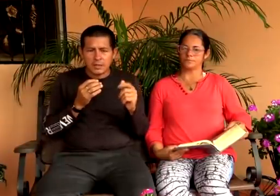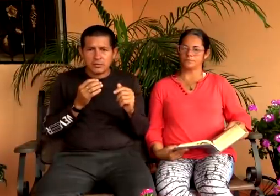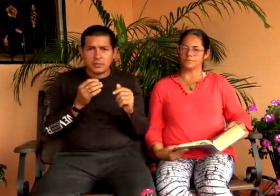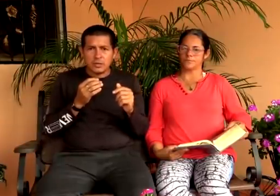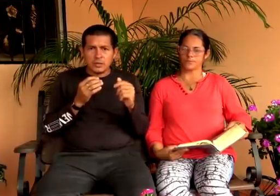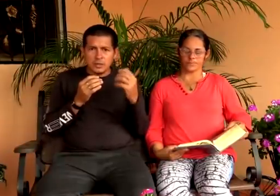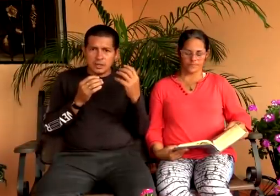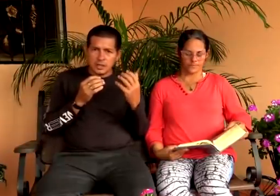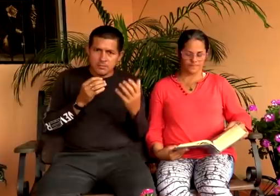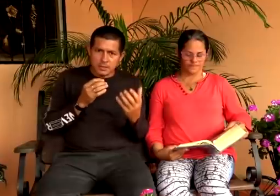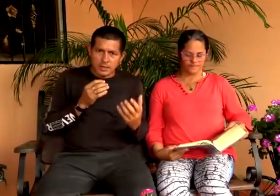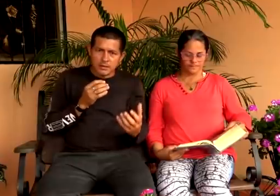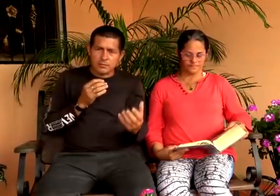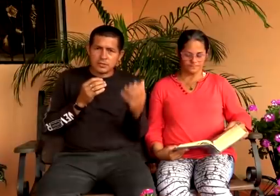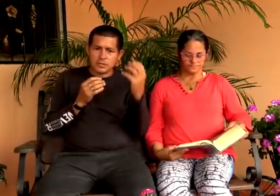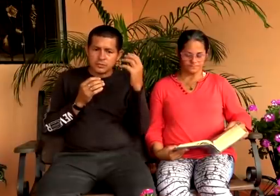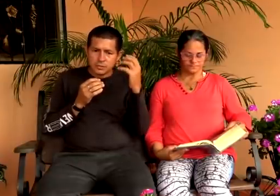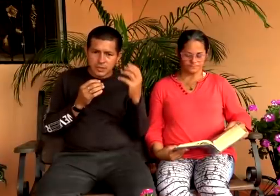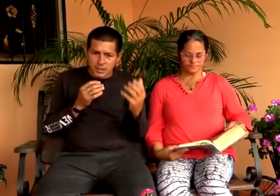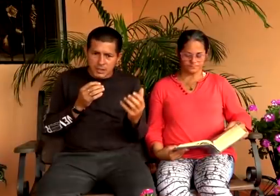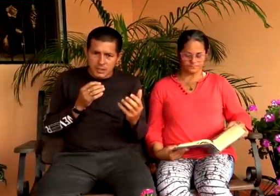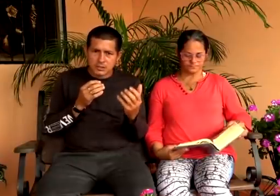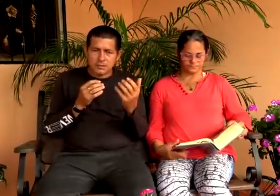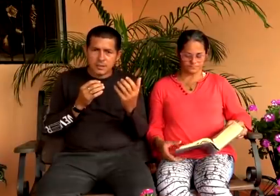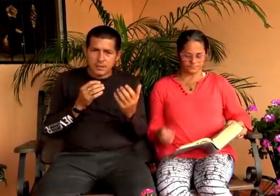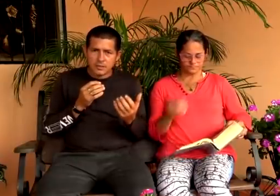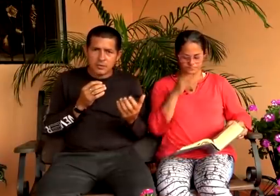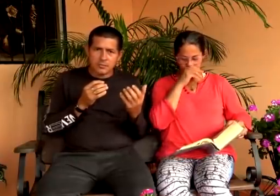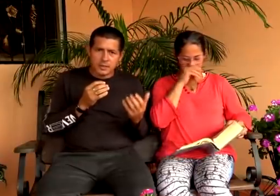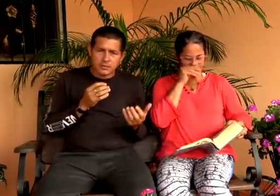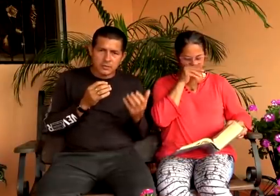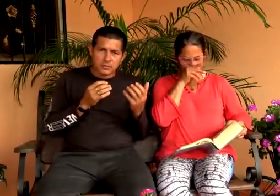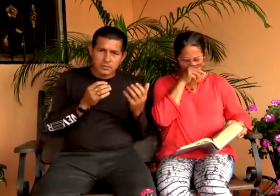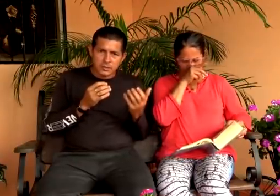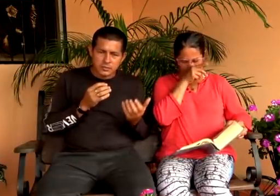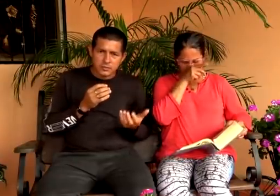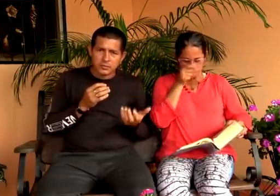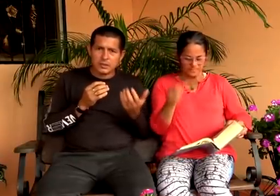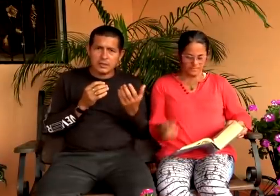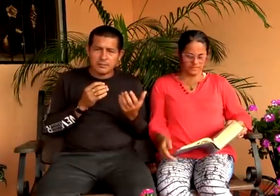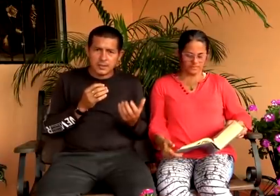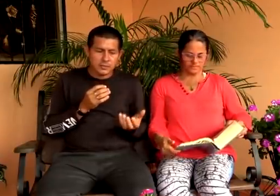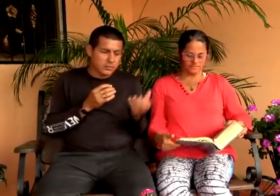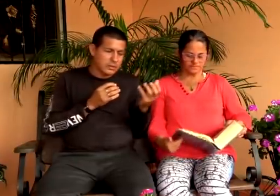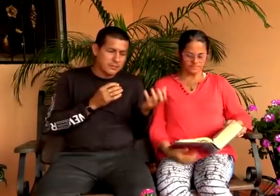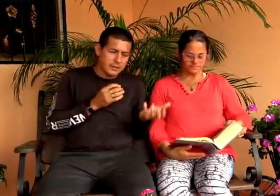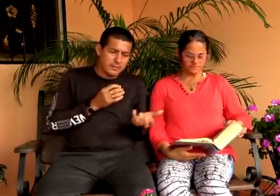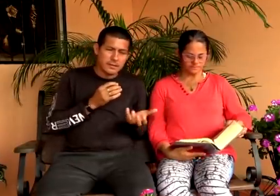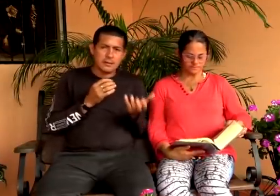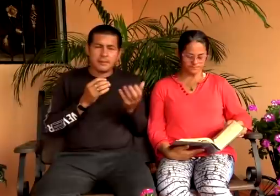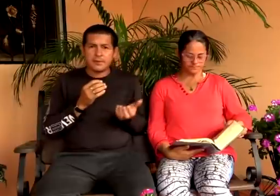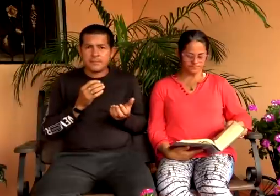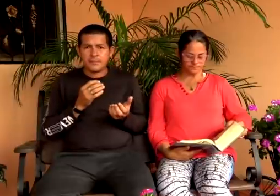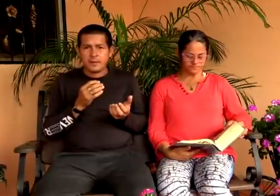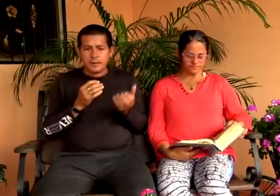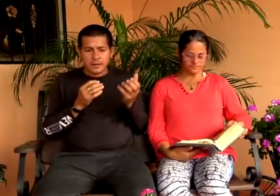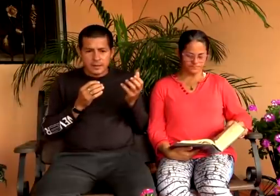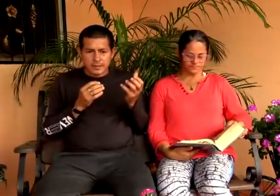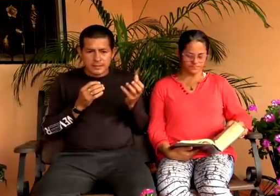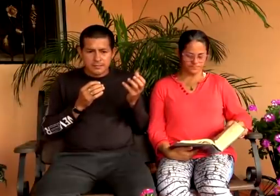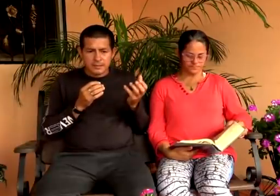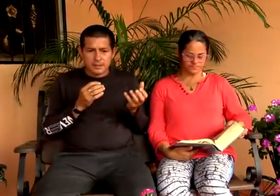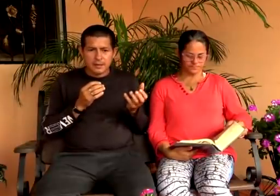años. Y les invitamos a ustedes, amados hermanos, con corazón en la mano, con la Biblia en la mano,